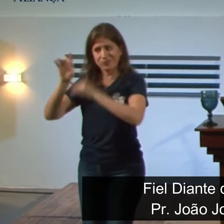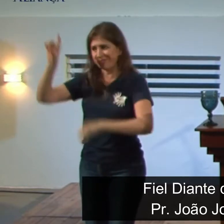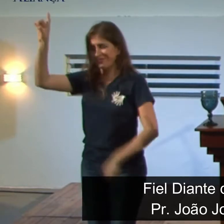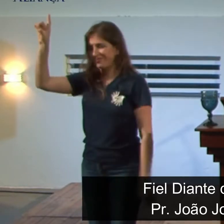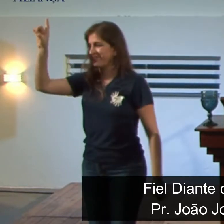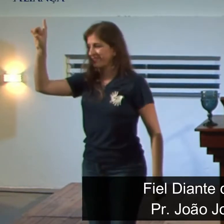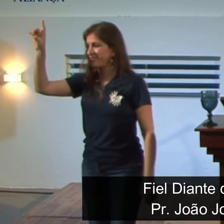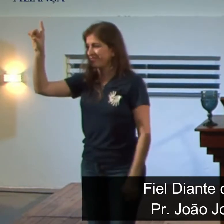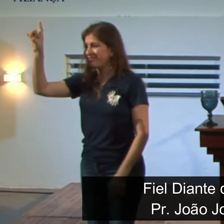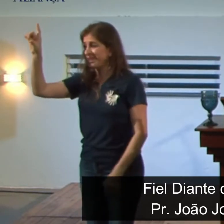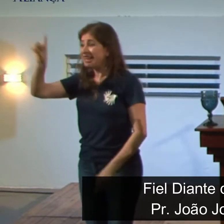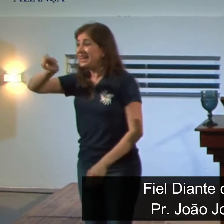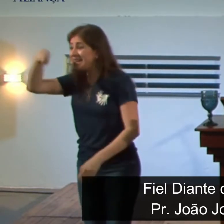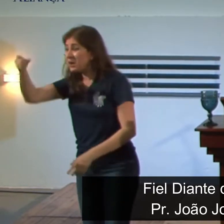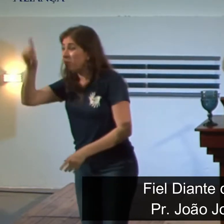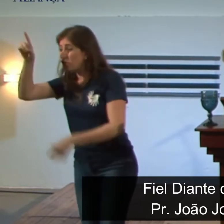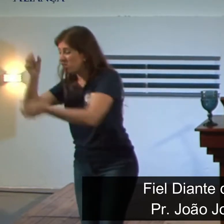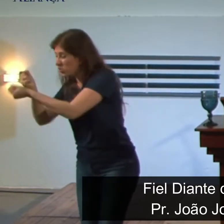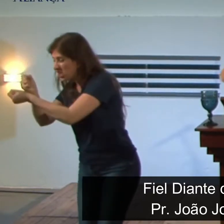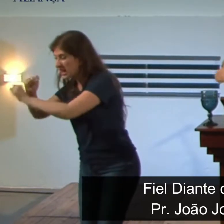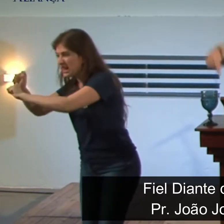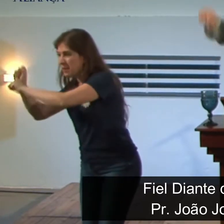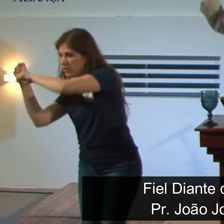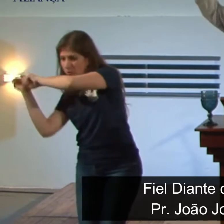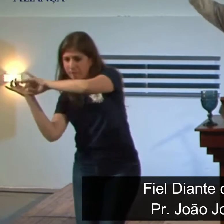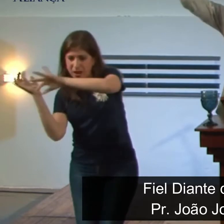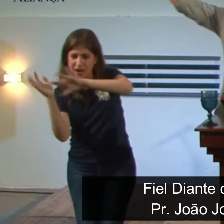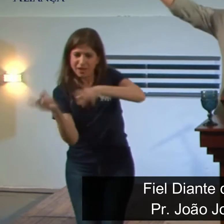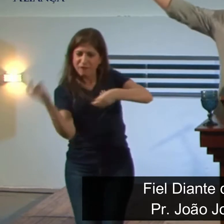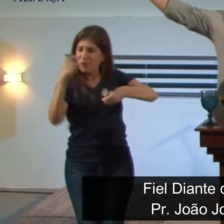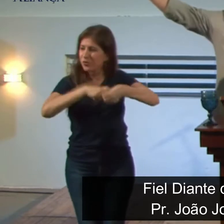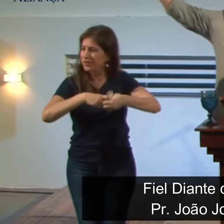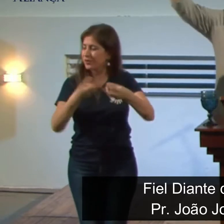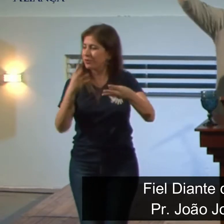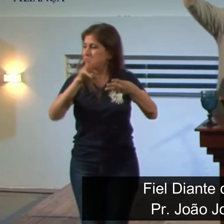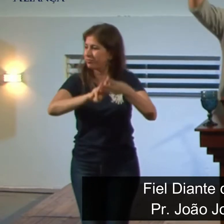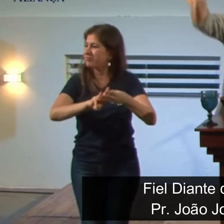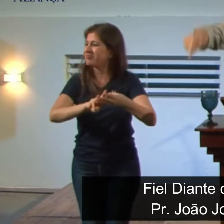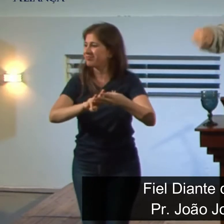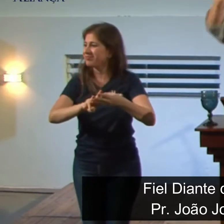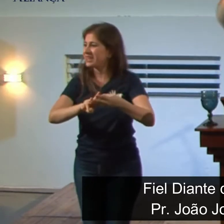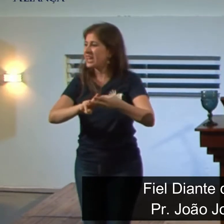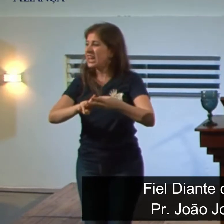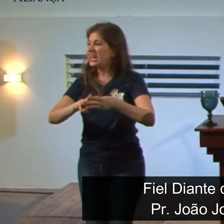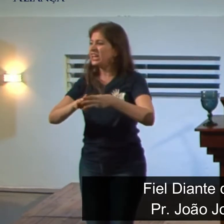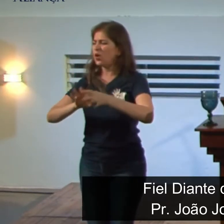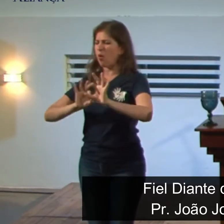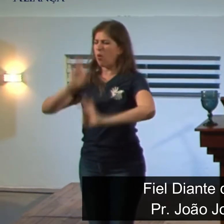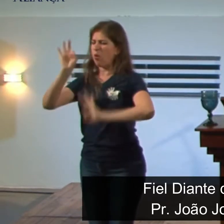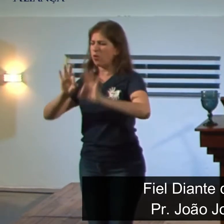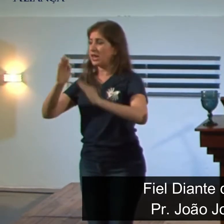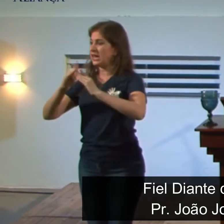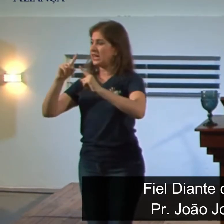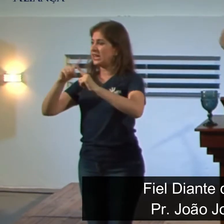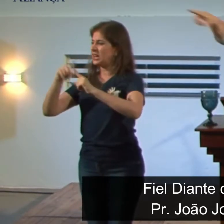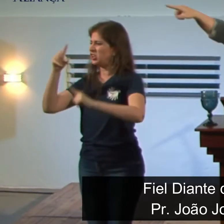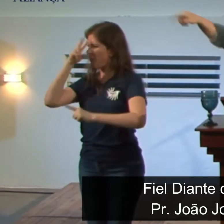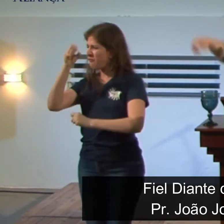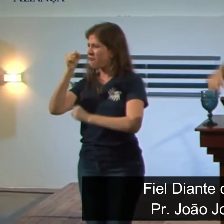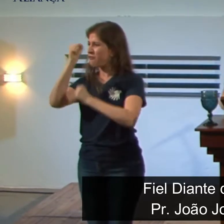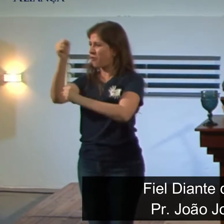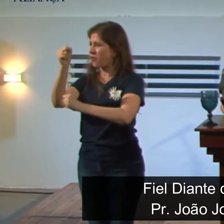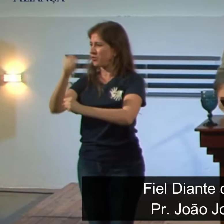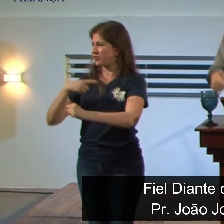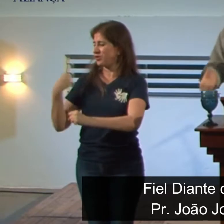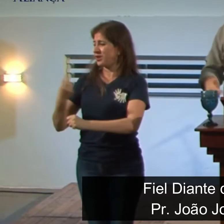cativeiro novamente 70 anos depois, o Deus que levantou a igreja, uma igreja forte, lá no primeiro século, essa